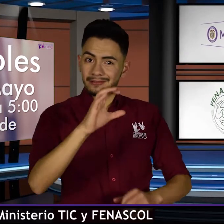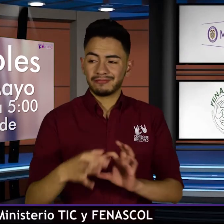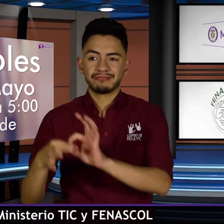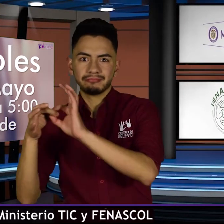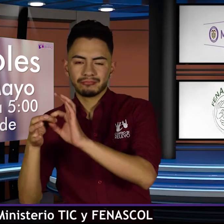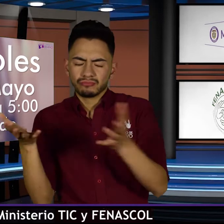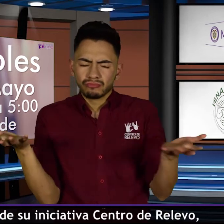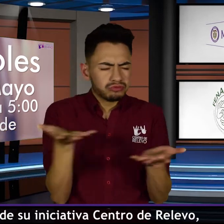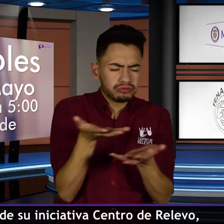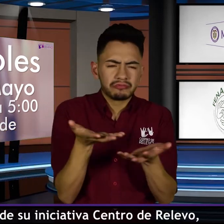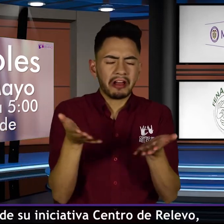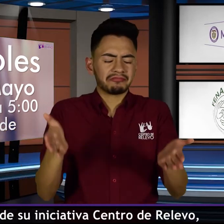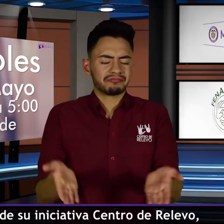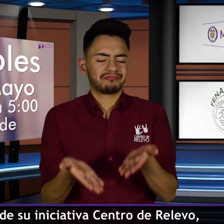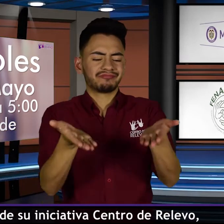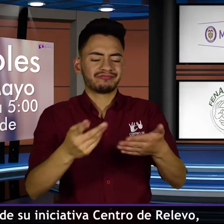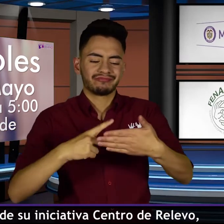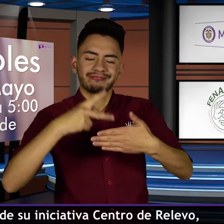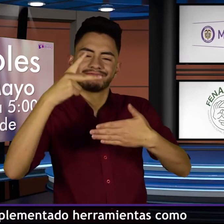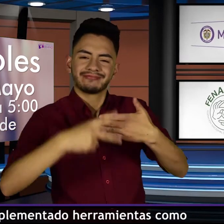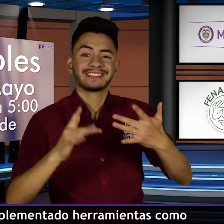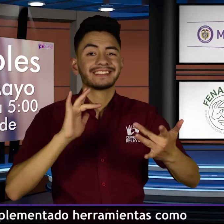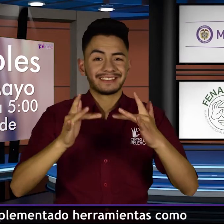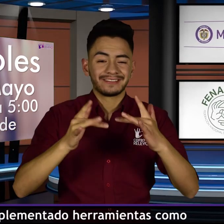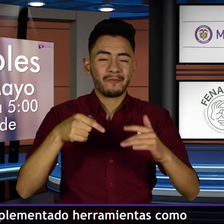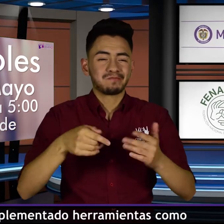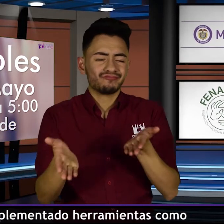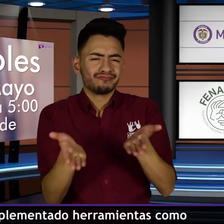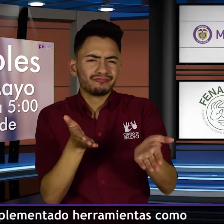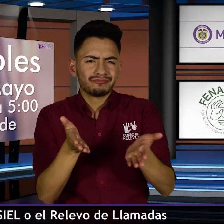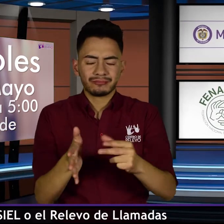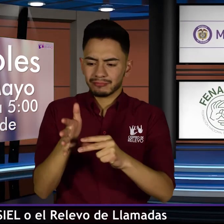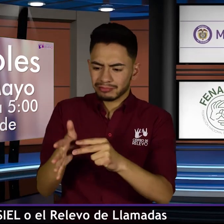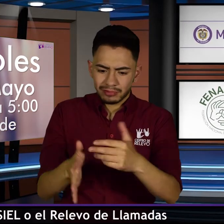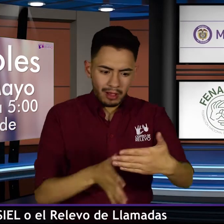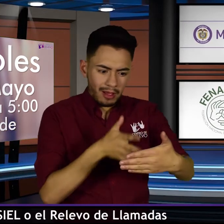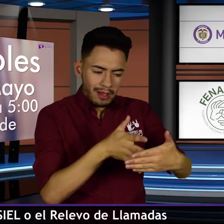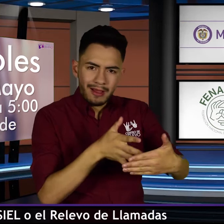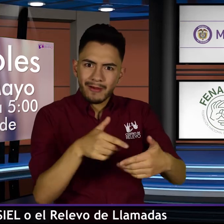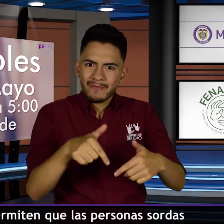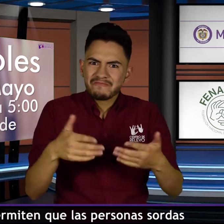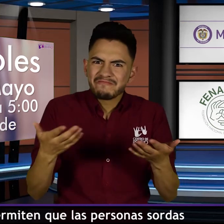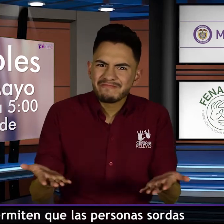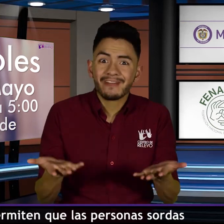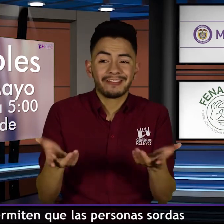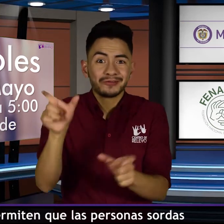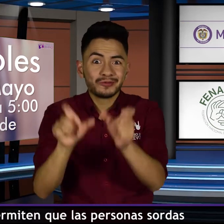Ministerio TIC y FENASCOL a través de su iniciativa Centro de Relevo han implementado herramientas como el CIEL o el Relevo de Llamadas que